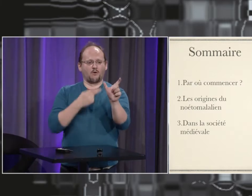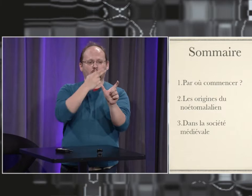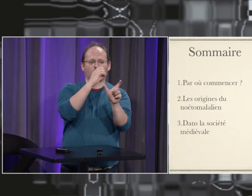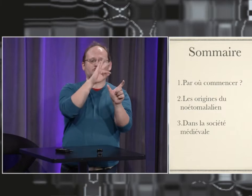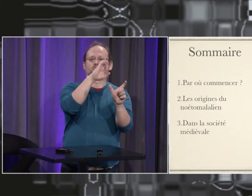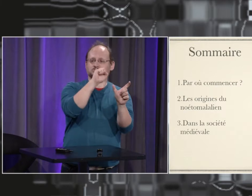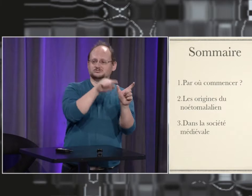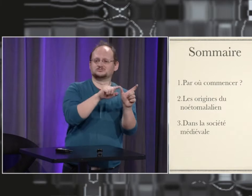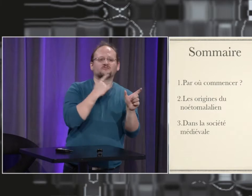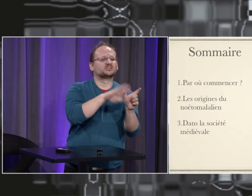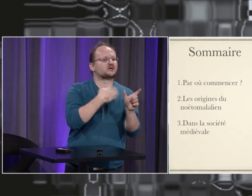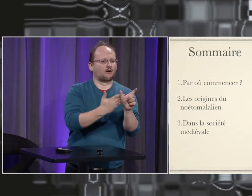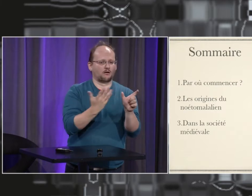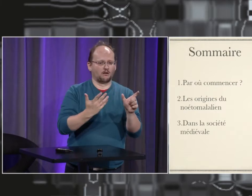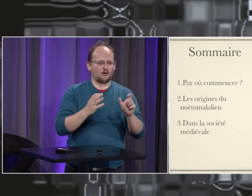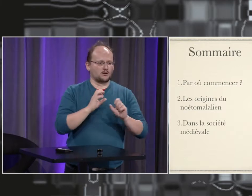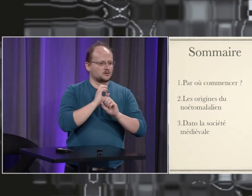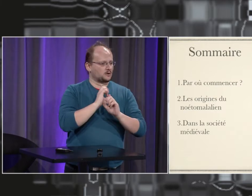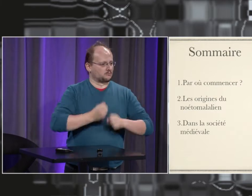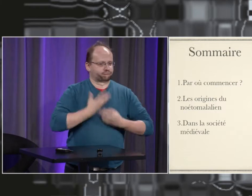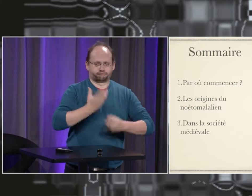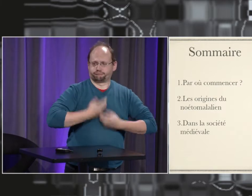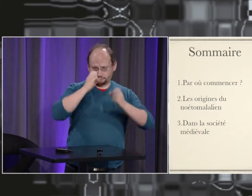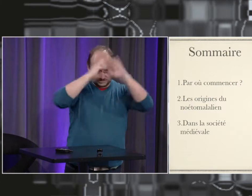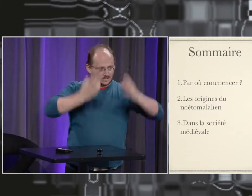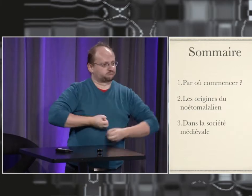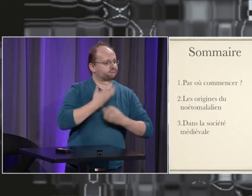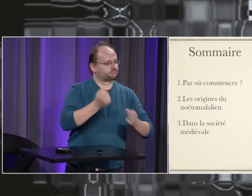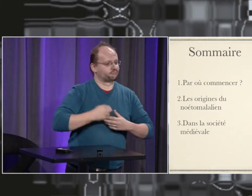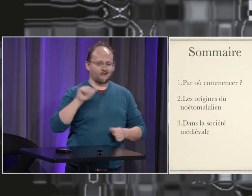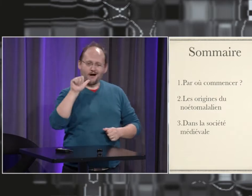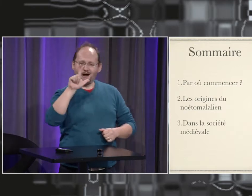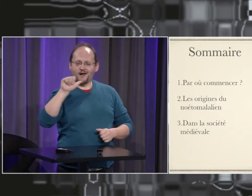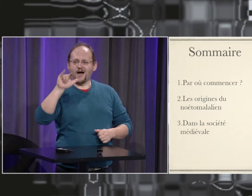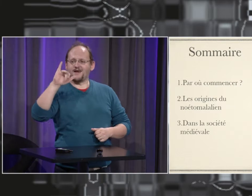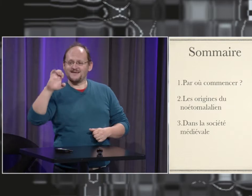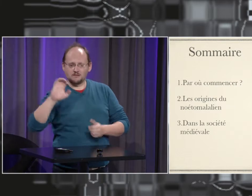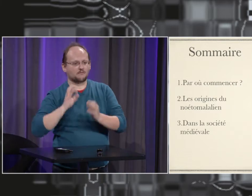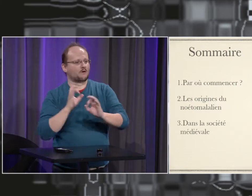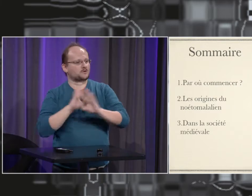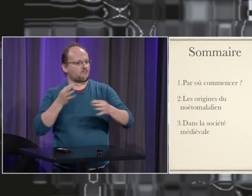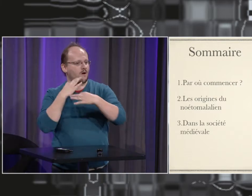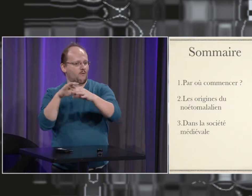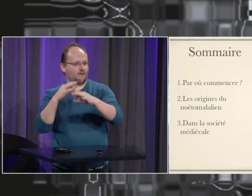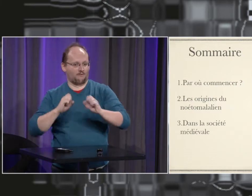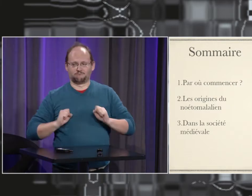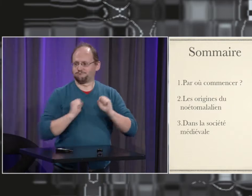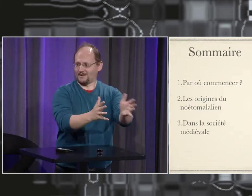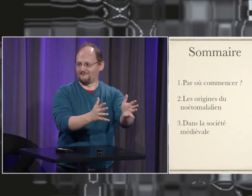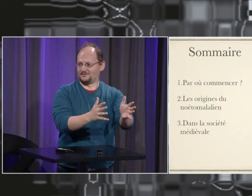des signes et je vous expliquerai pourquoi. Noéto-malalien, c'est s'exprimer